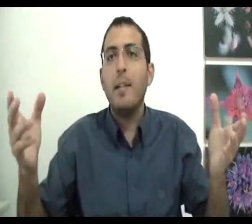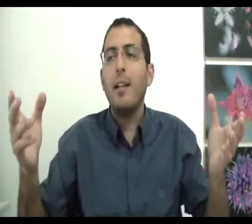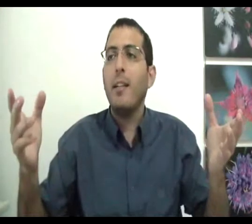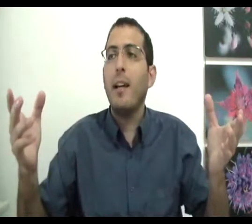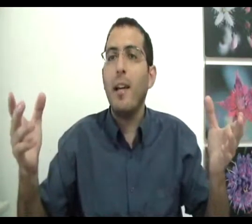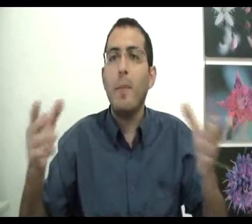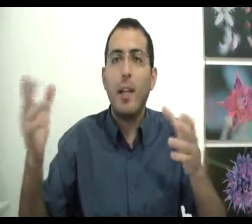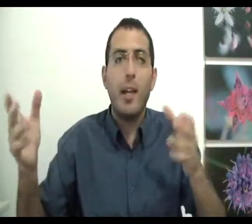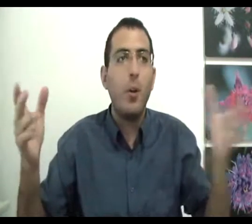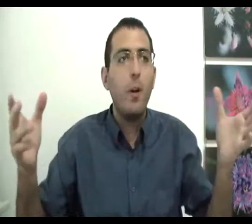מהי תחליט החיים? כן או לא